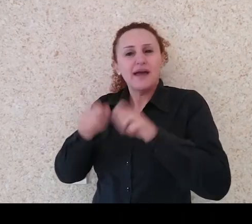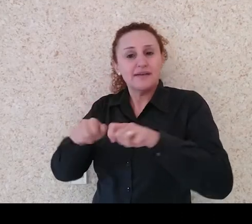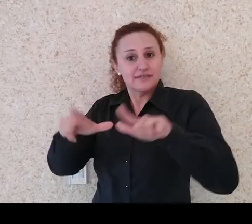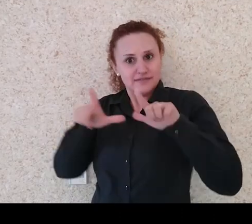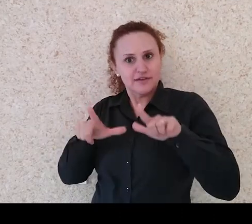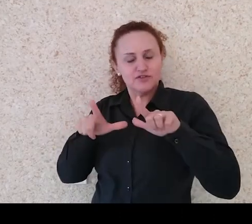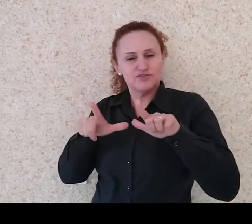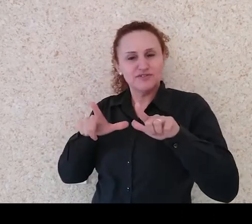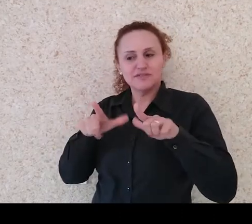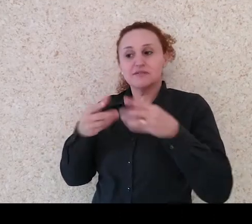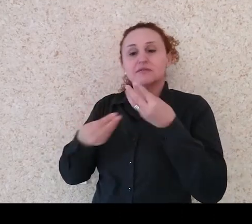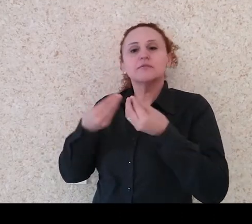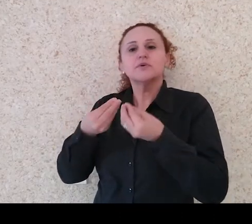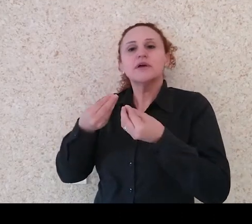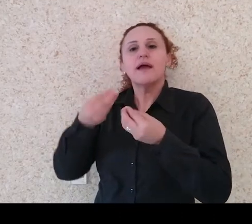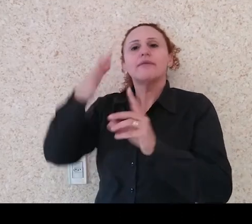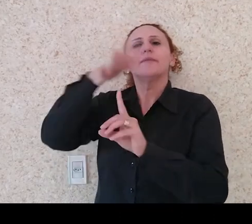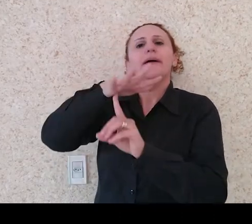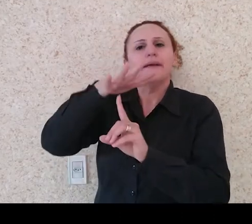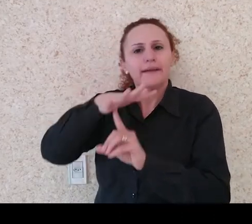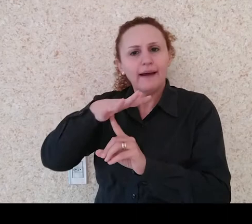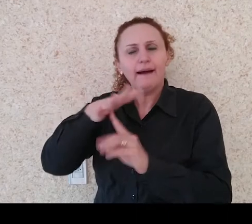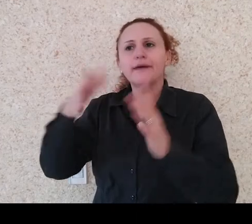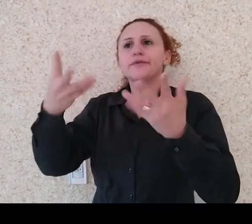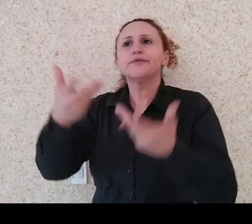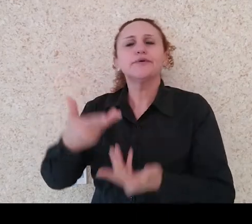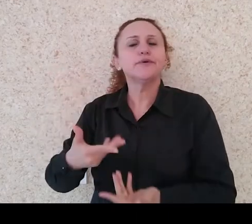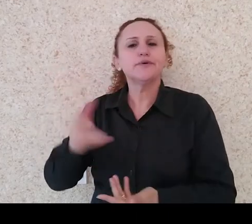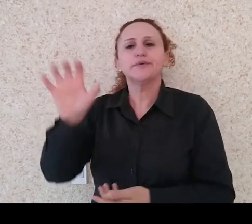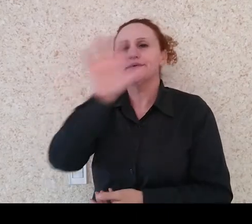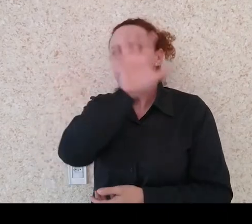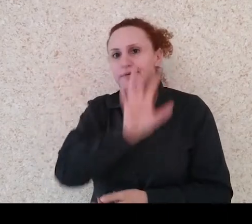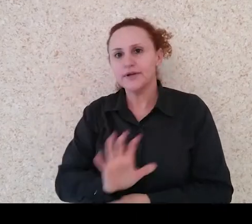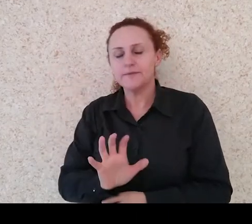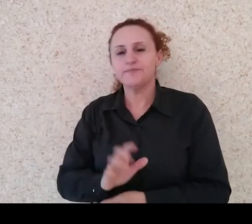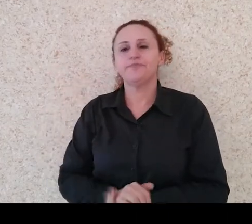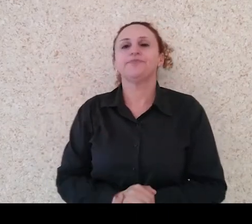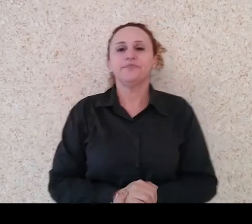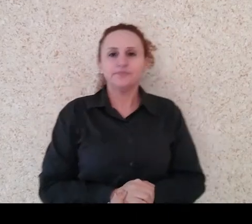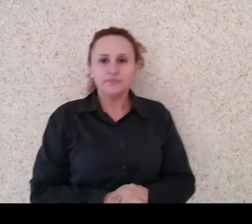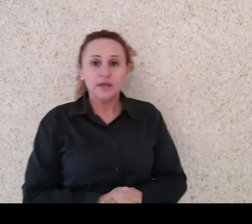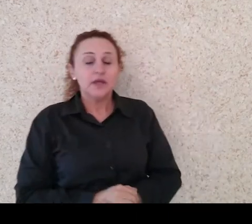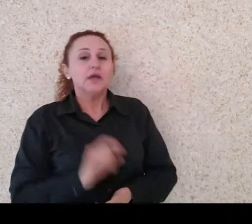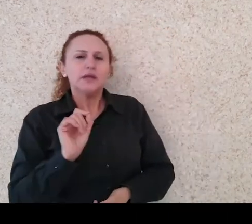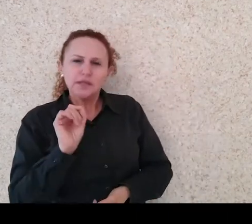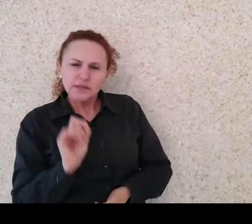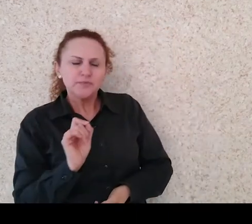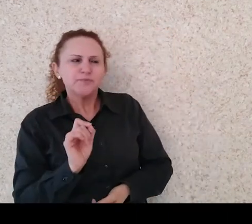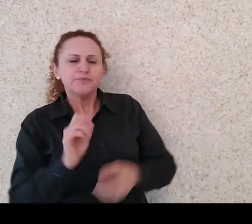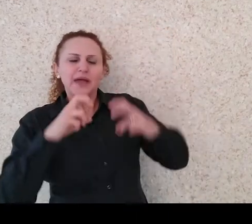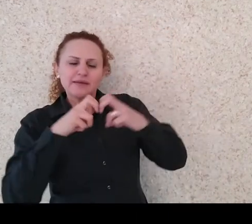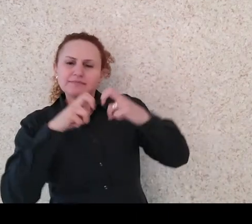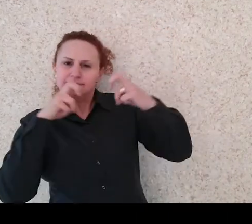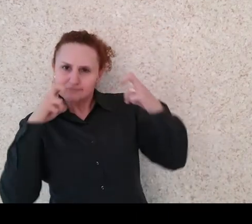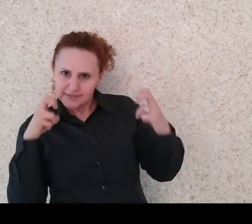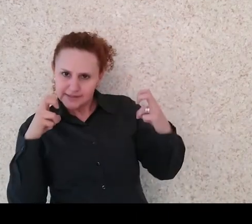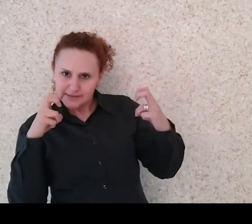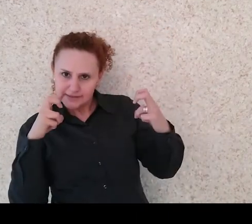Pode explicar para nós? Então, as bancas, na verdade, as pessoas que têm interesse em trabalhar